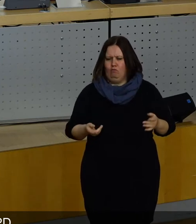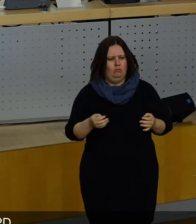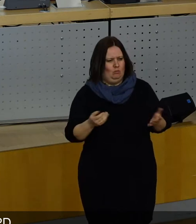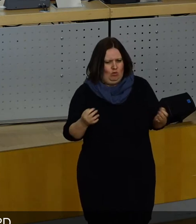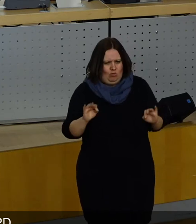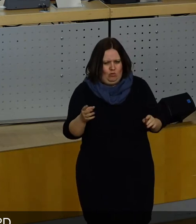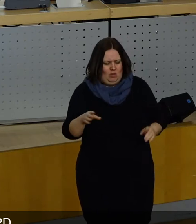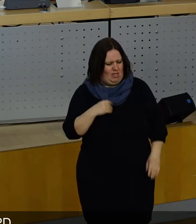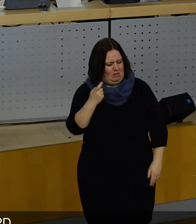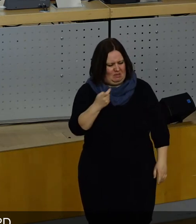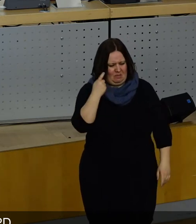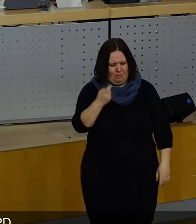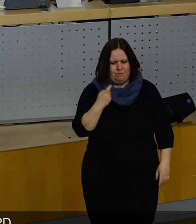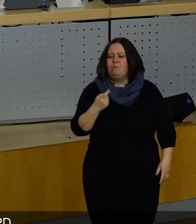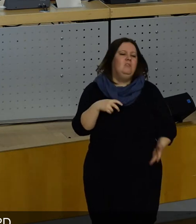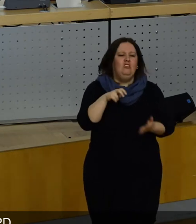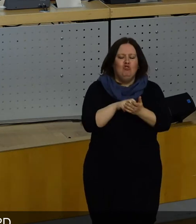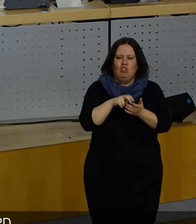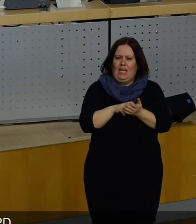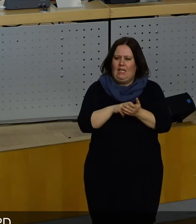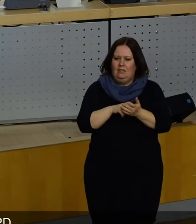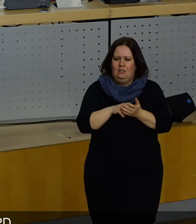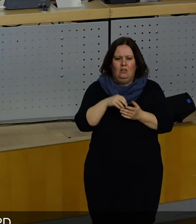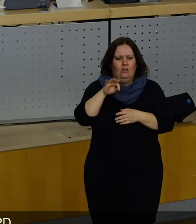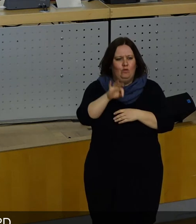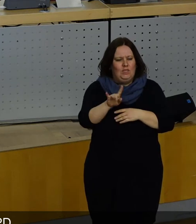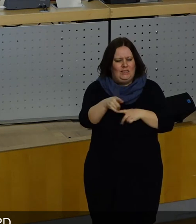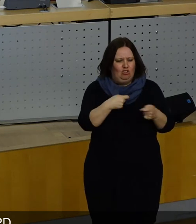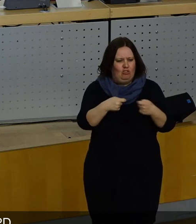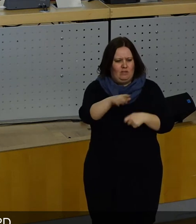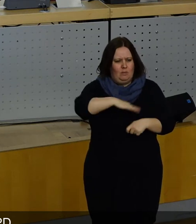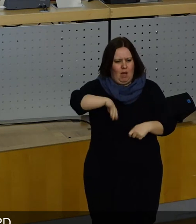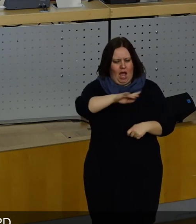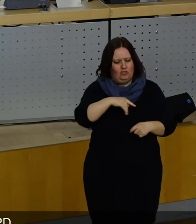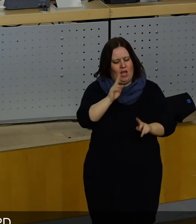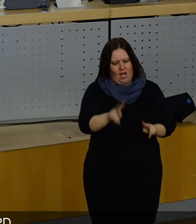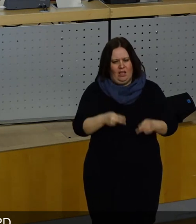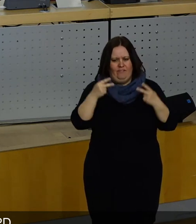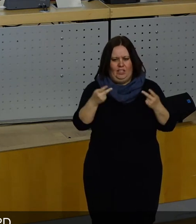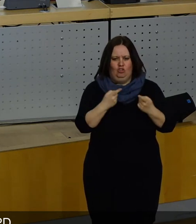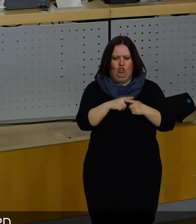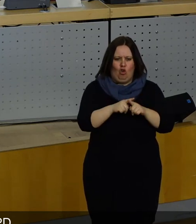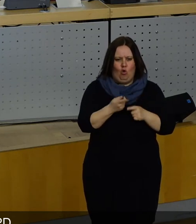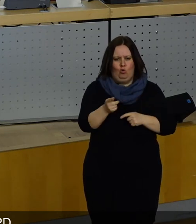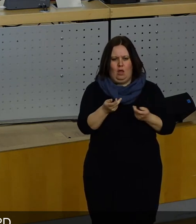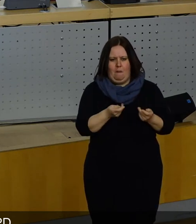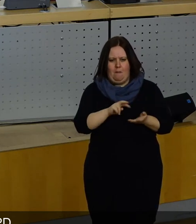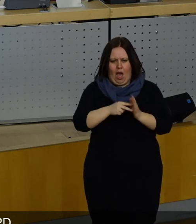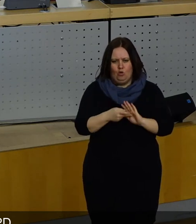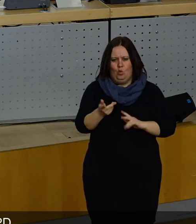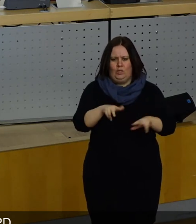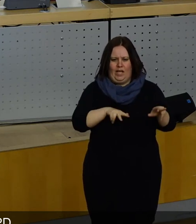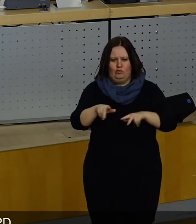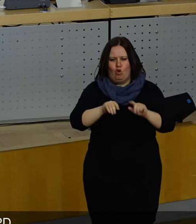Ich habe mich schon gewundert, warum da steht, für diesen Geschäftsbereich bei uns wäre es wichtig, Steuerung, Planung und Realisierung von